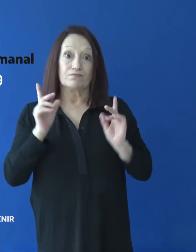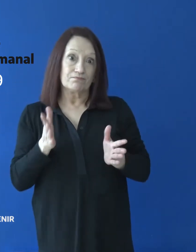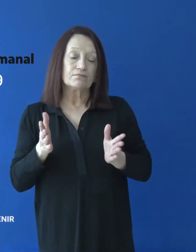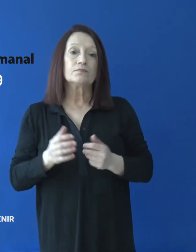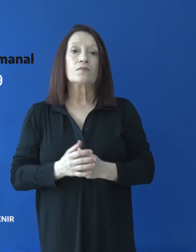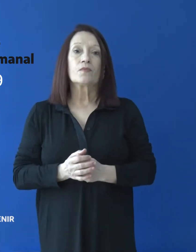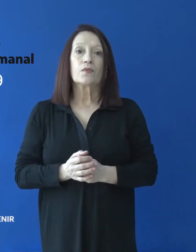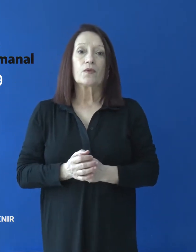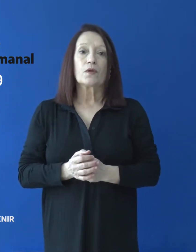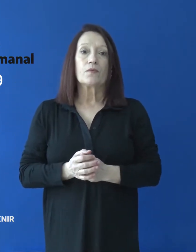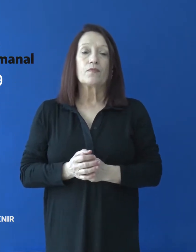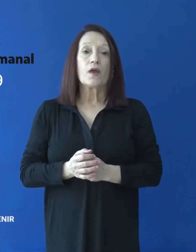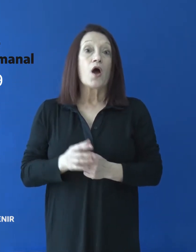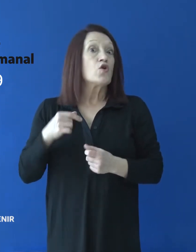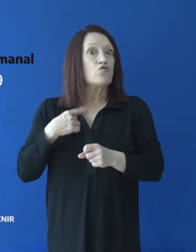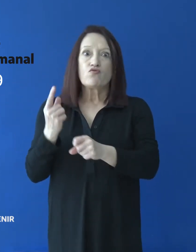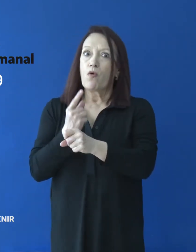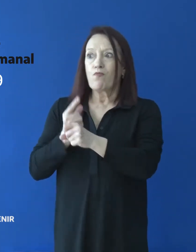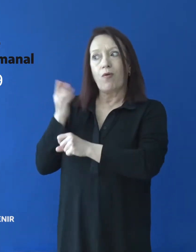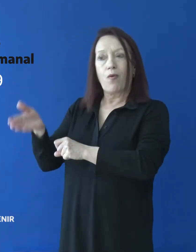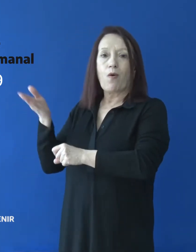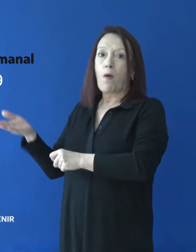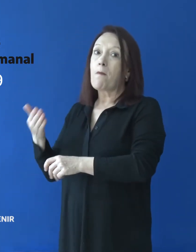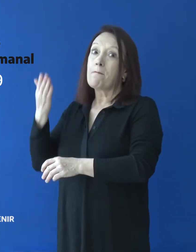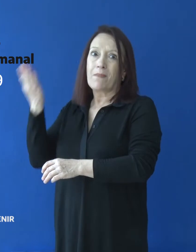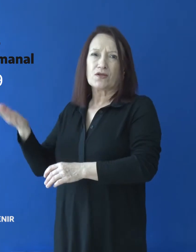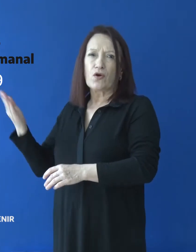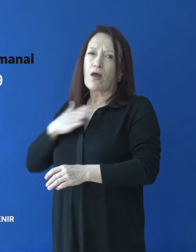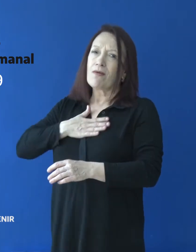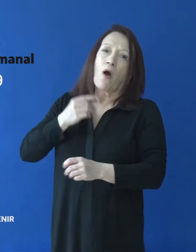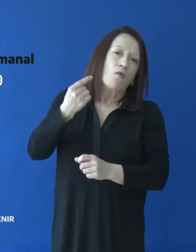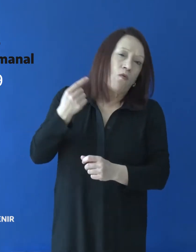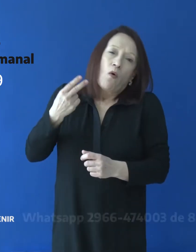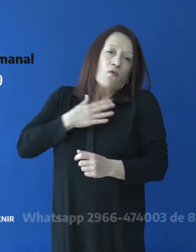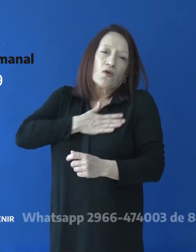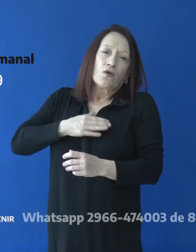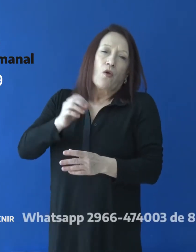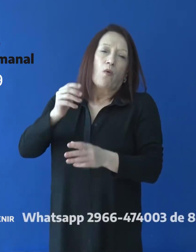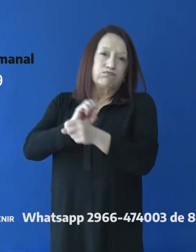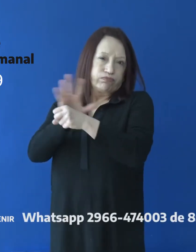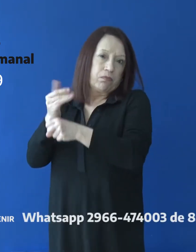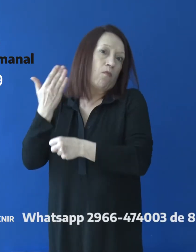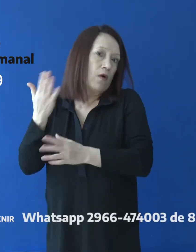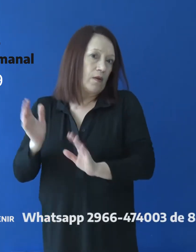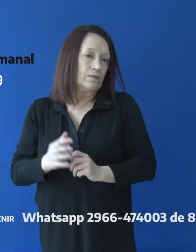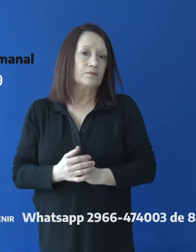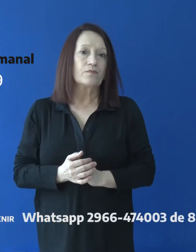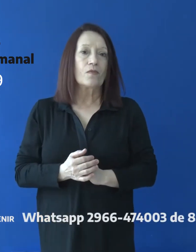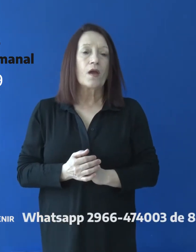tapabocas. No asistir si posee algún síntoma compatible de COVID-19. El